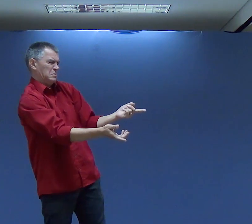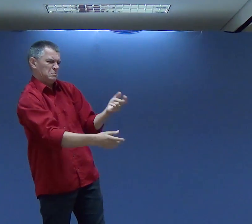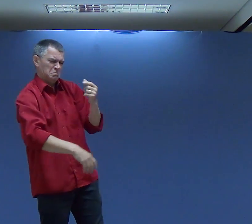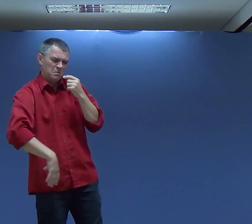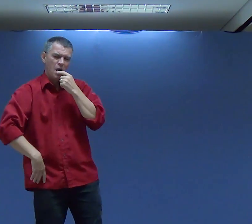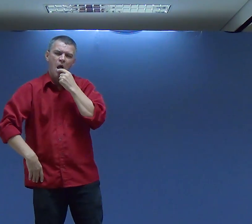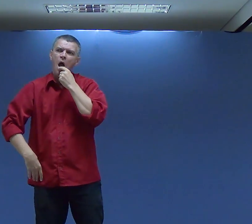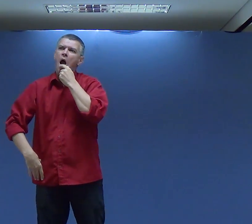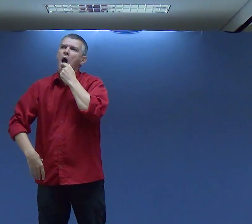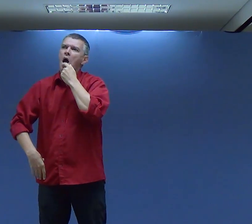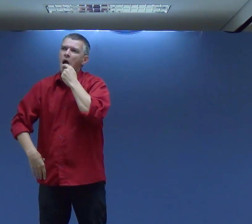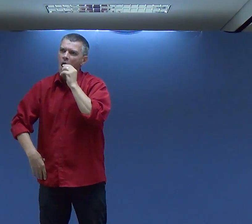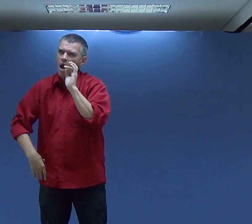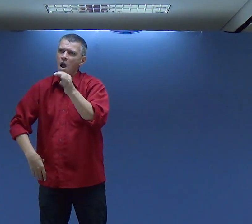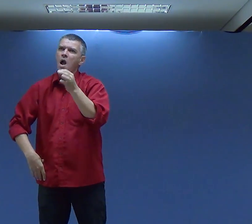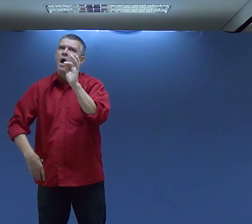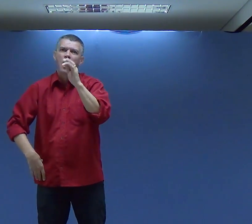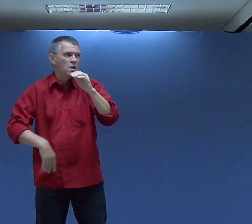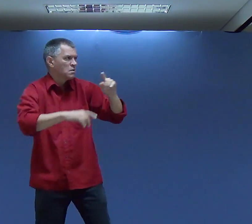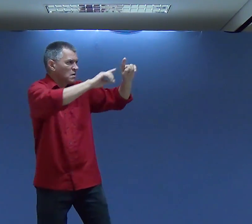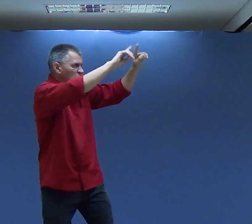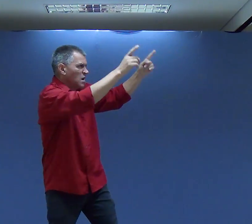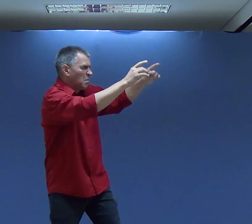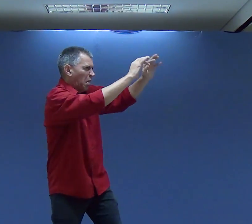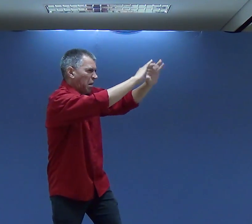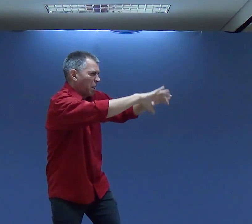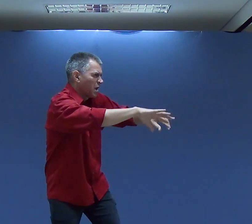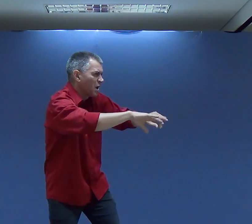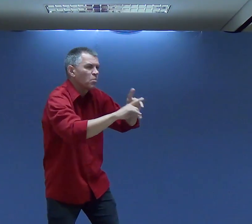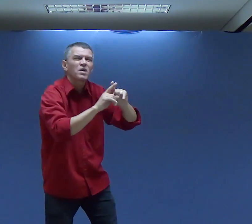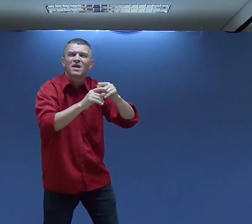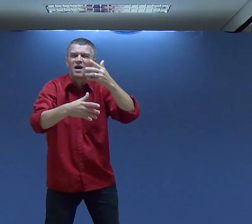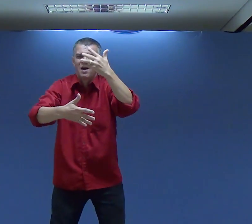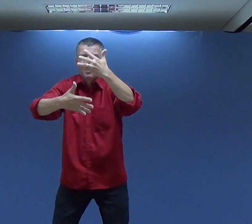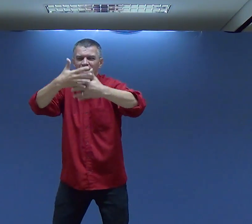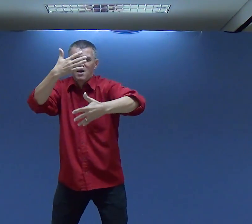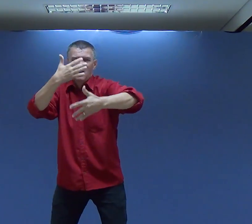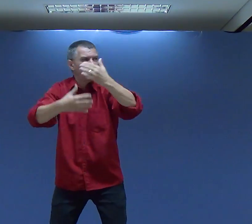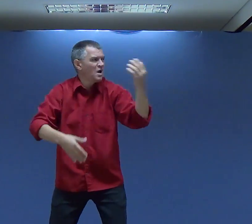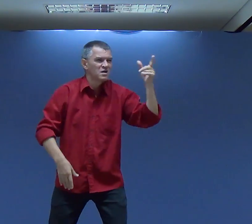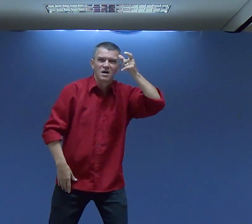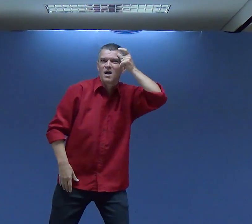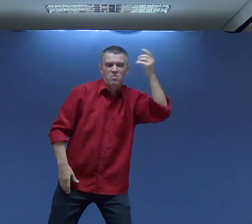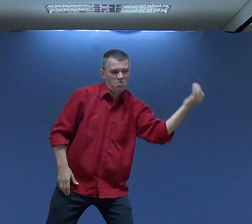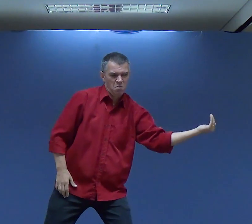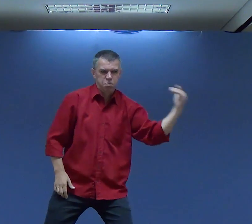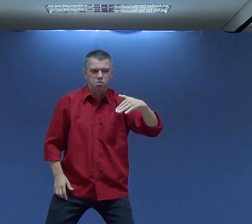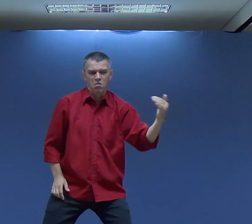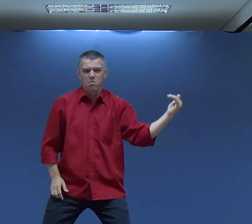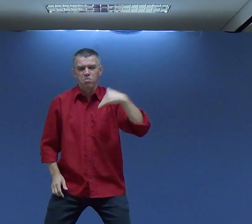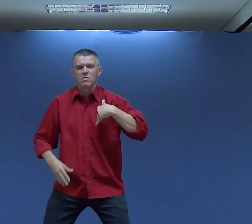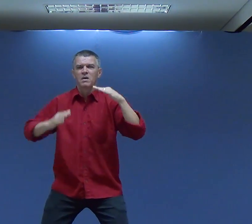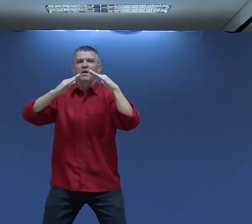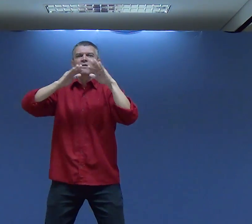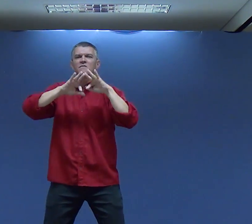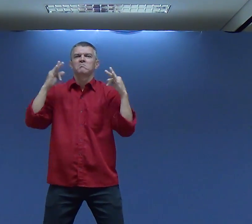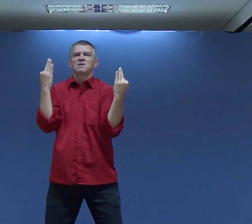foi aquele? Uma parede derrubada? Uma parede toda destruída? Essa